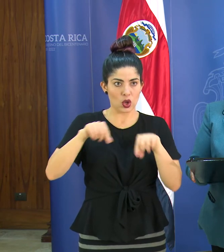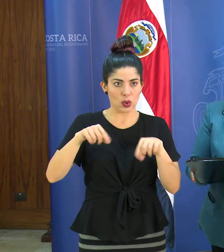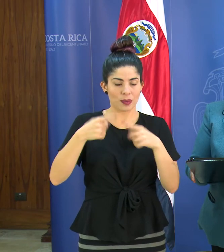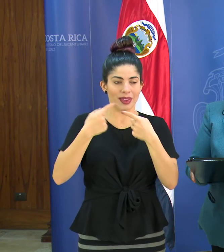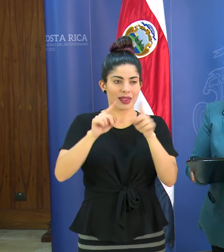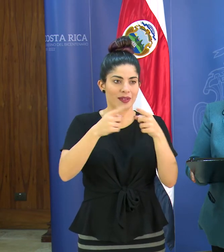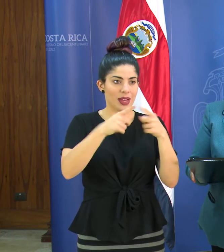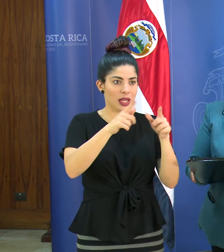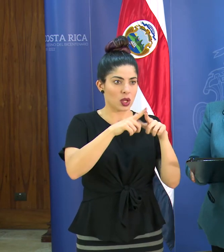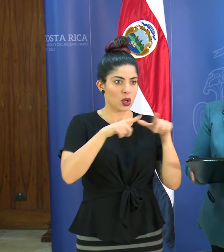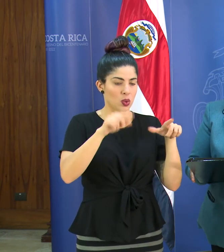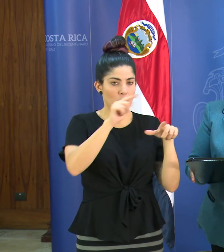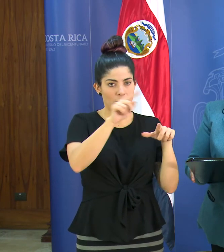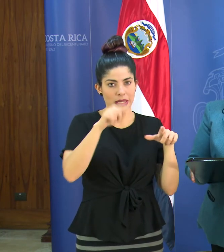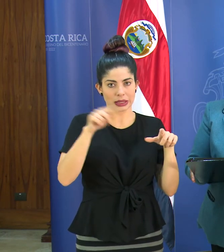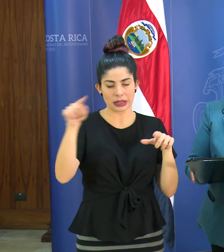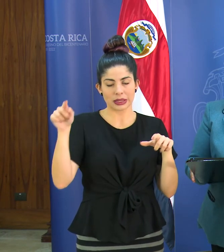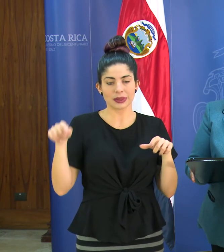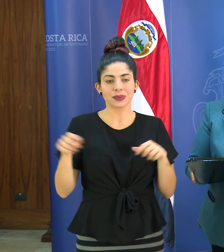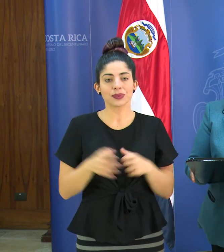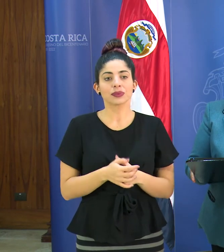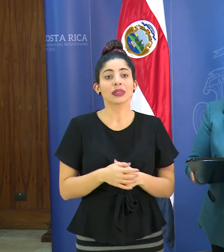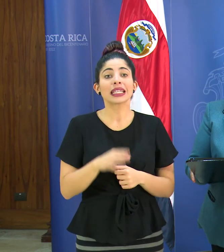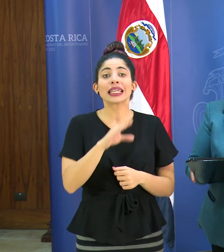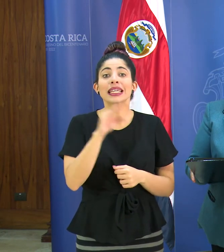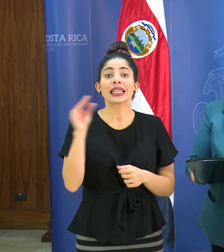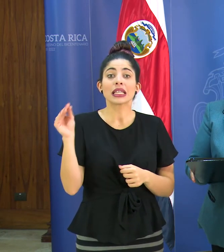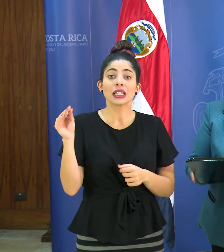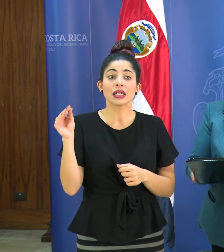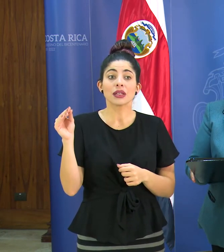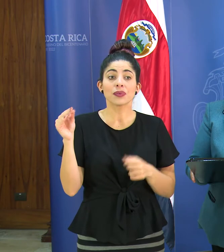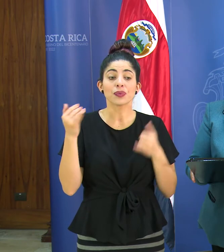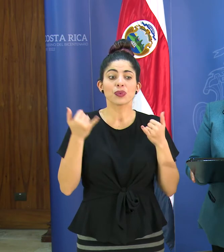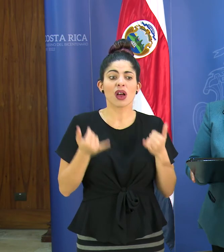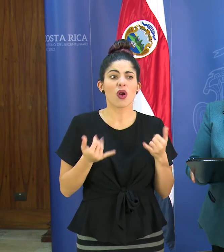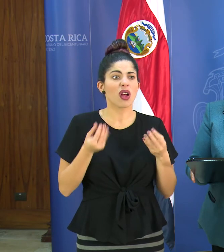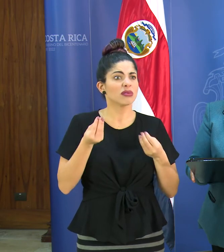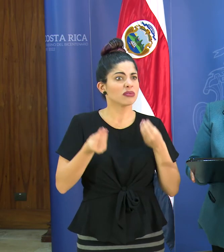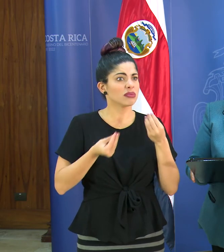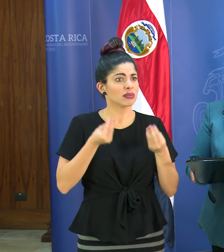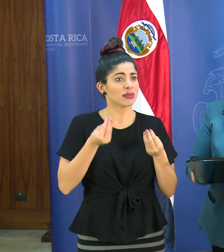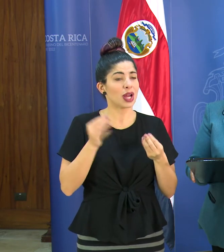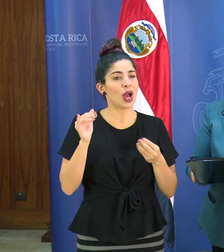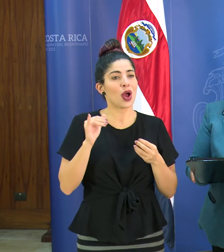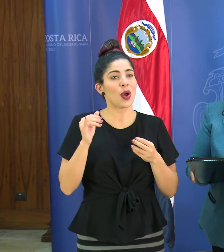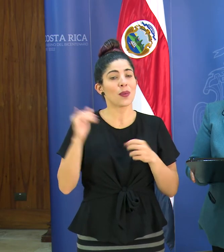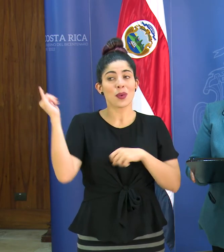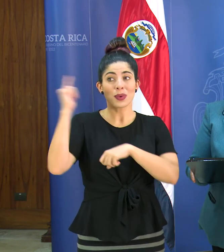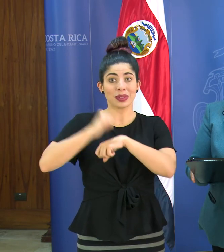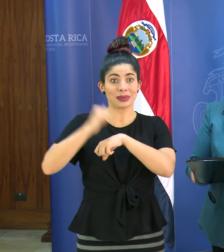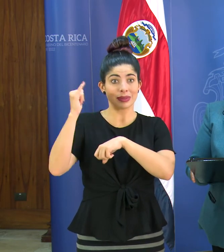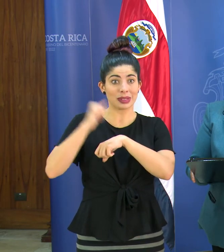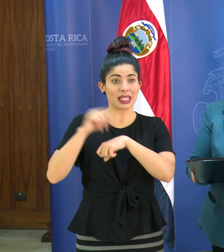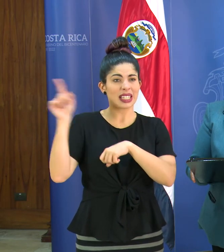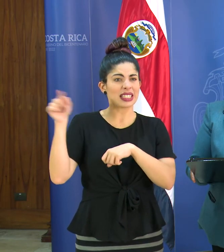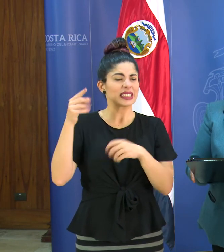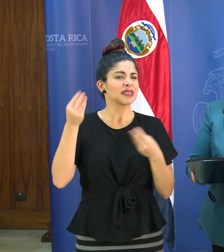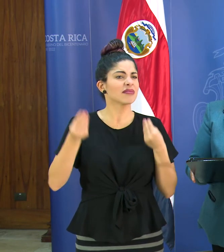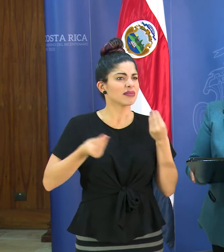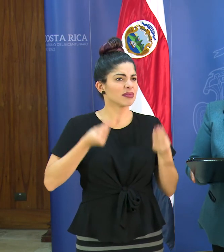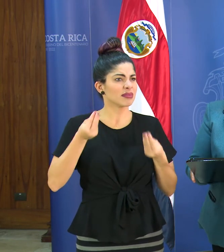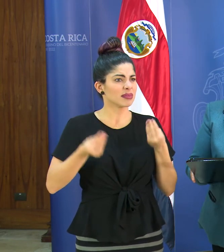diferentes lugares y lo que se está haciendo así como las líneas aéreas están haciendo